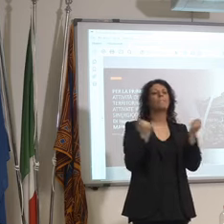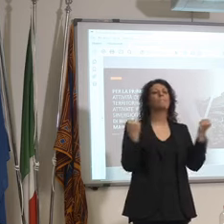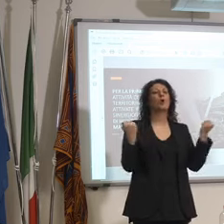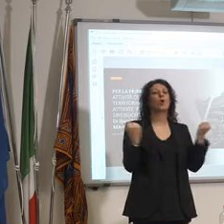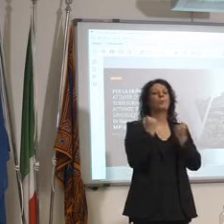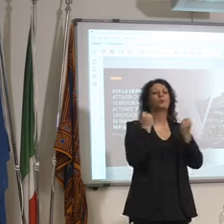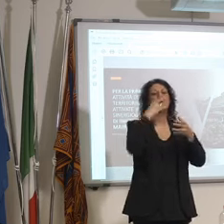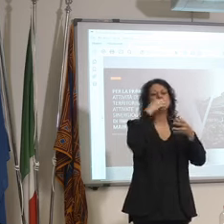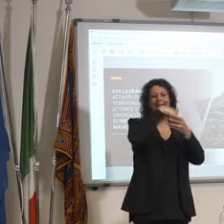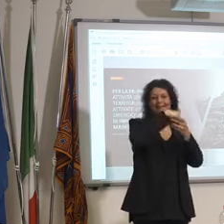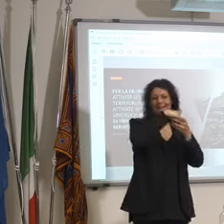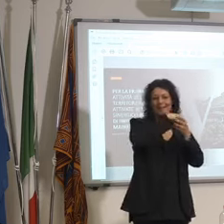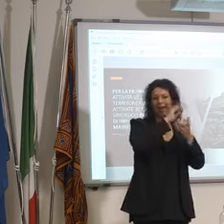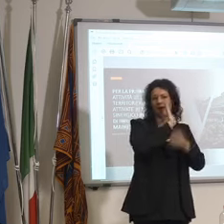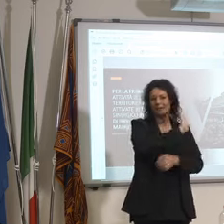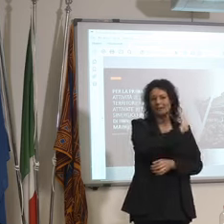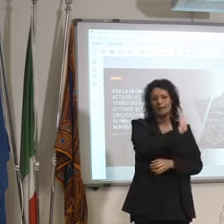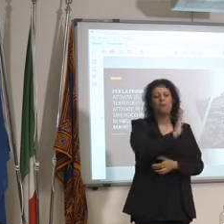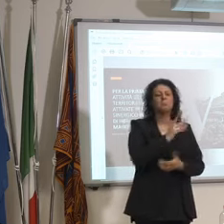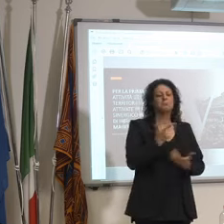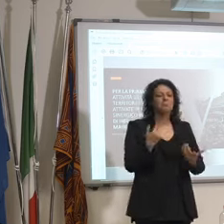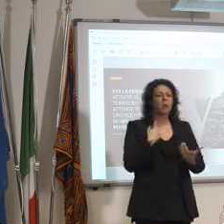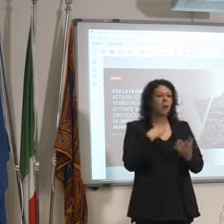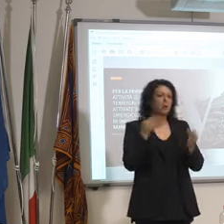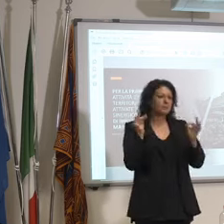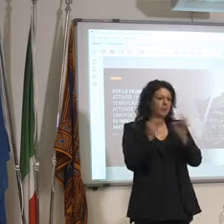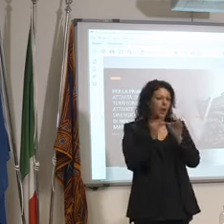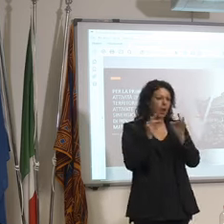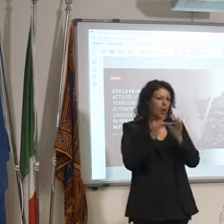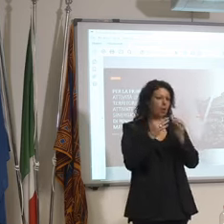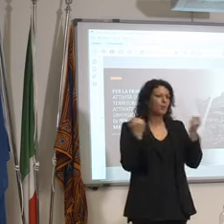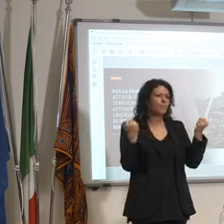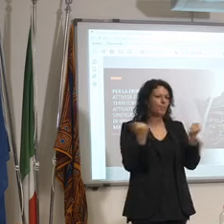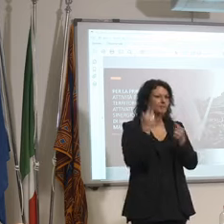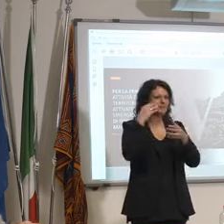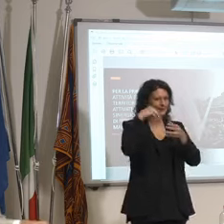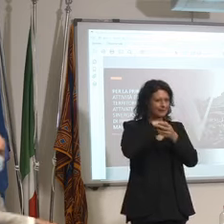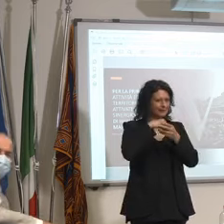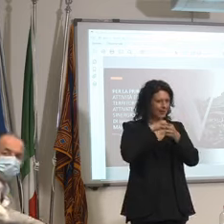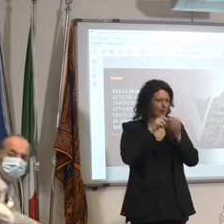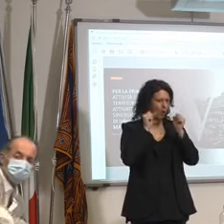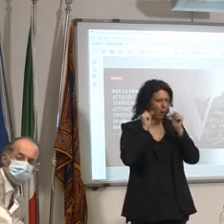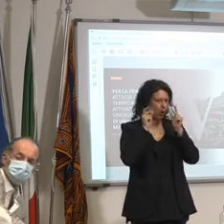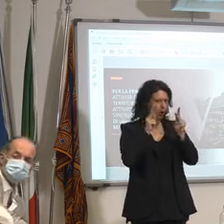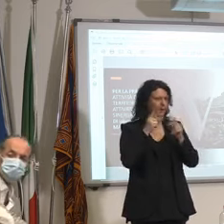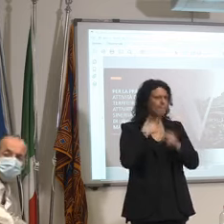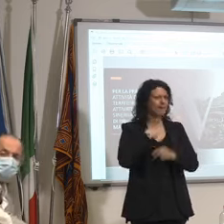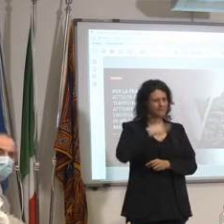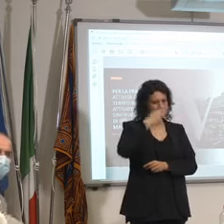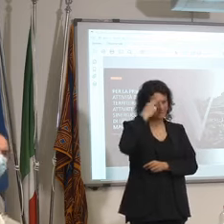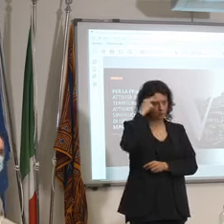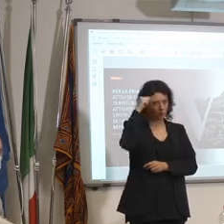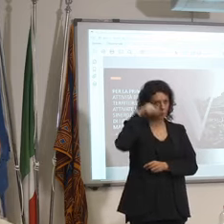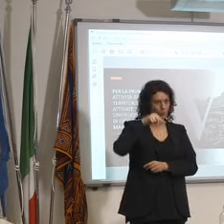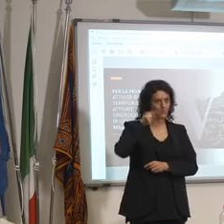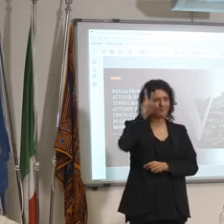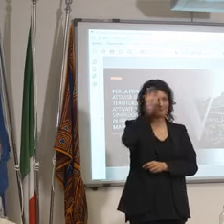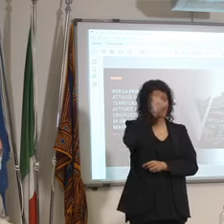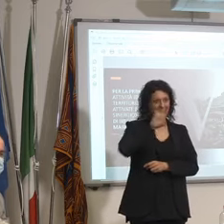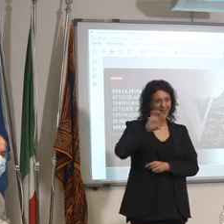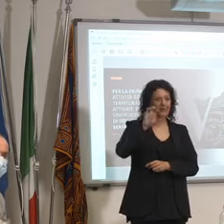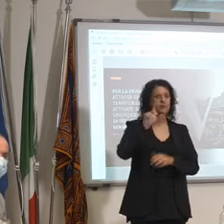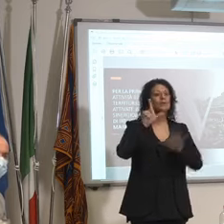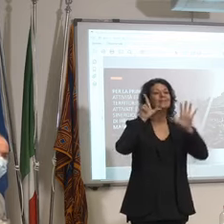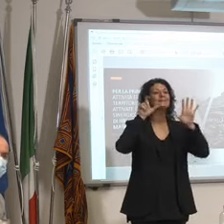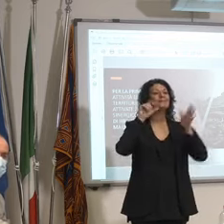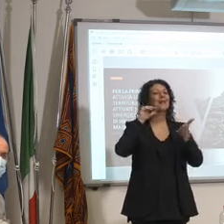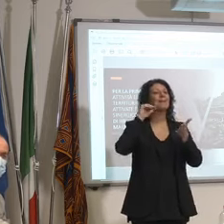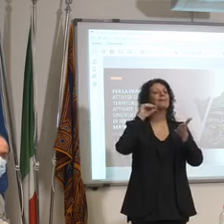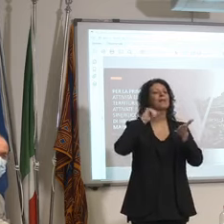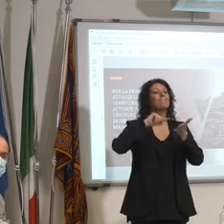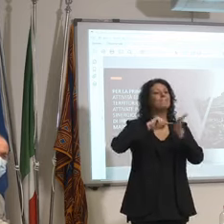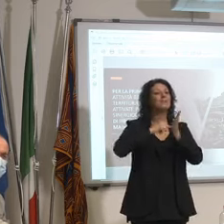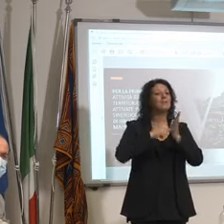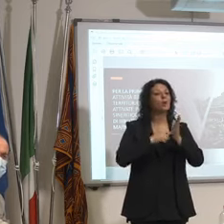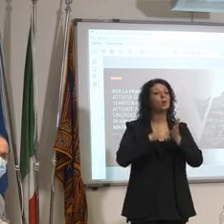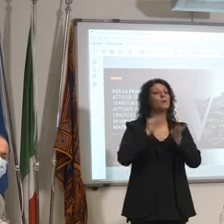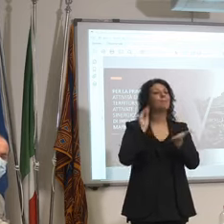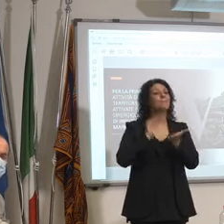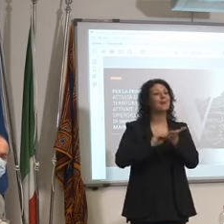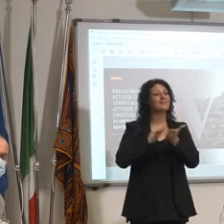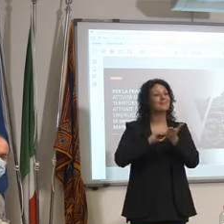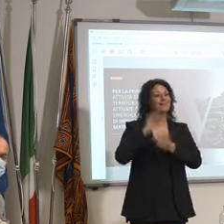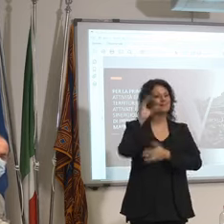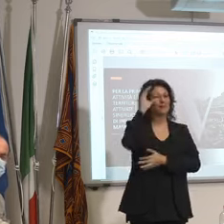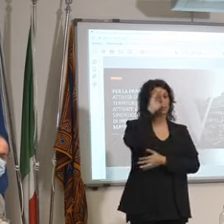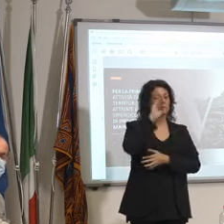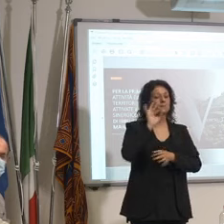dico la promozione interna va bene però ripeto ricordiamoci che questa regione su 70 milioni ne ha fatto 50 milioni di stranieri quindi noi va